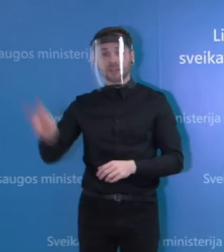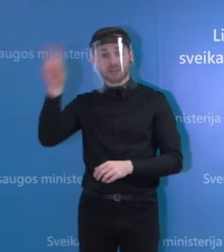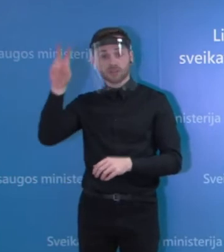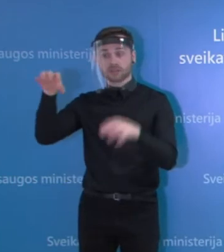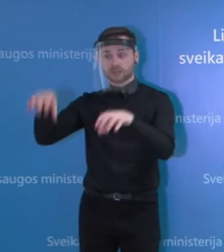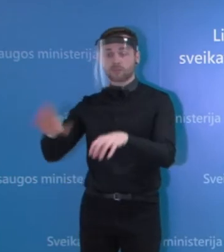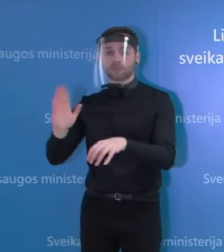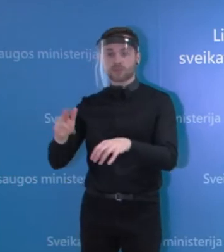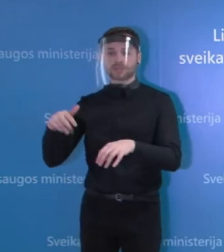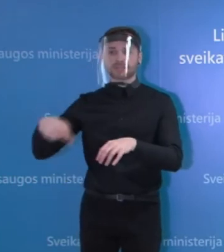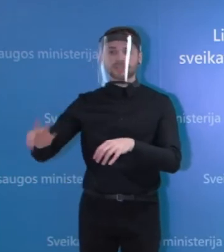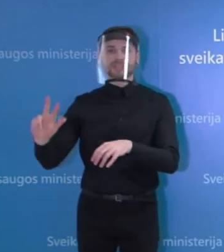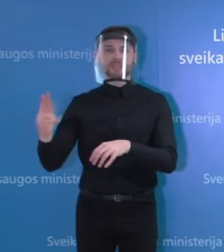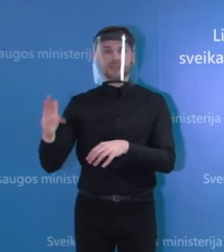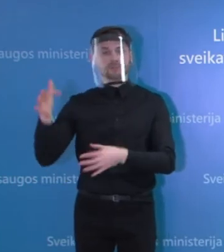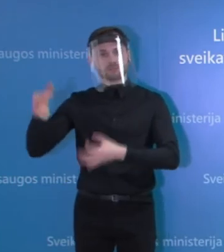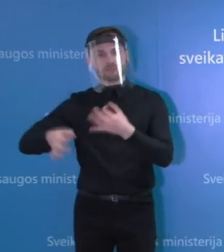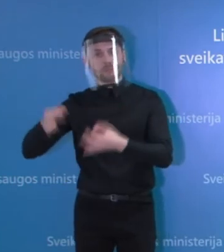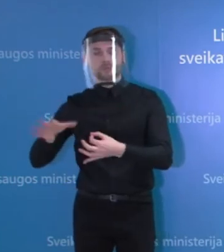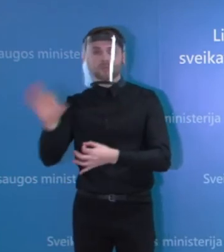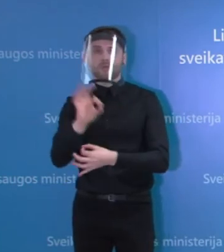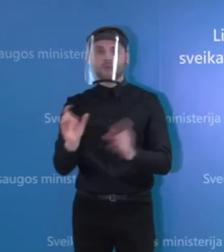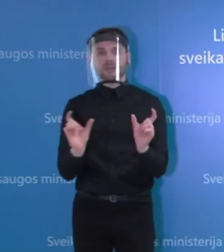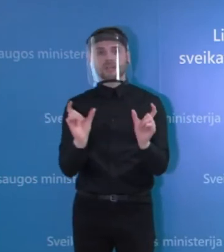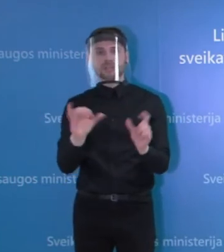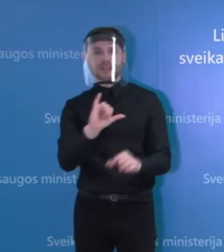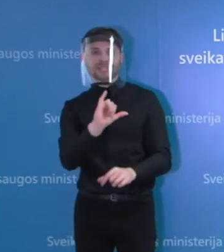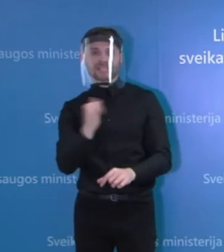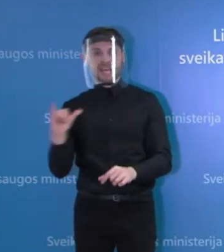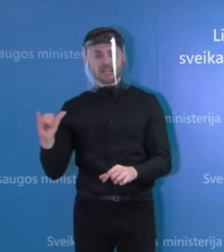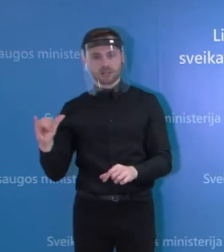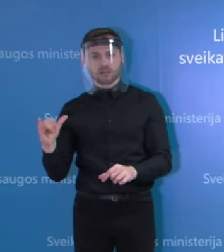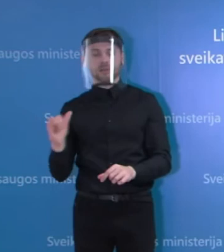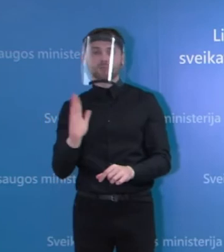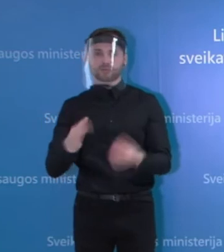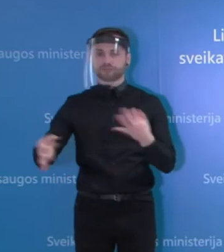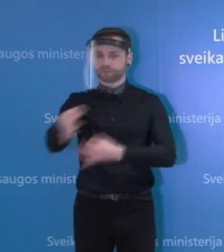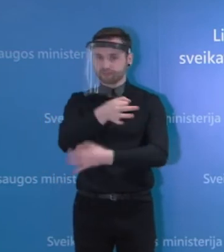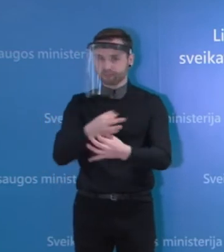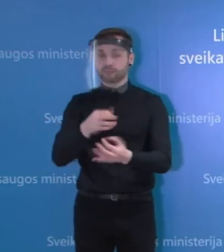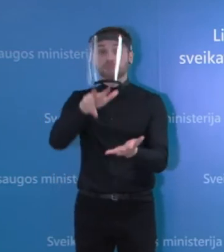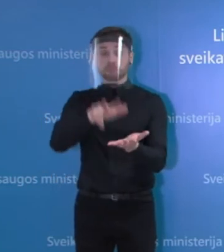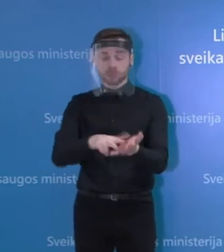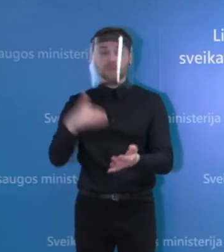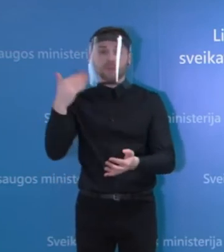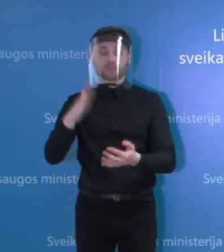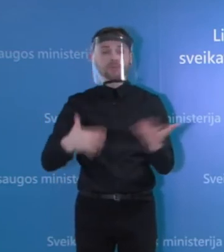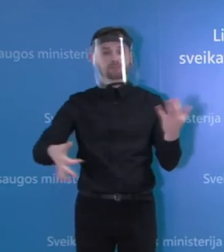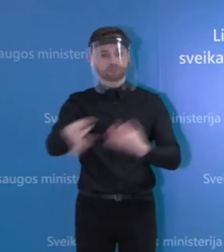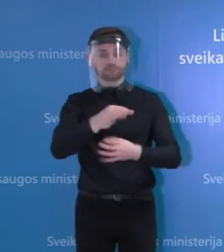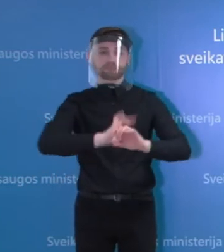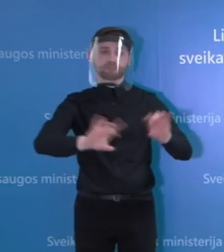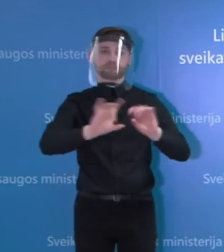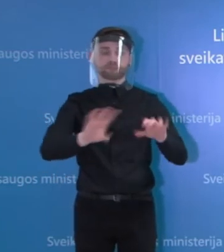diskutuos trečiadienį, bendrai apie karantino sąlygas ir tada matyti ir kalbėsime, kokio